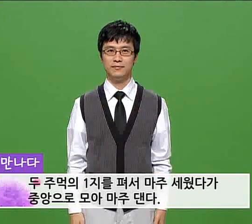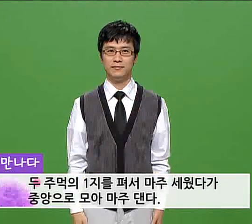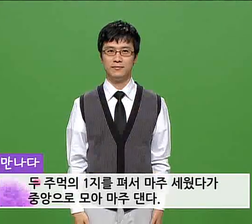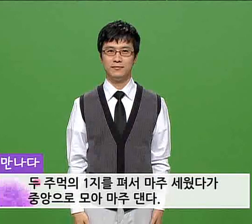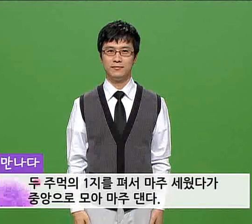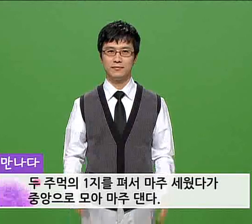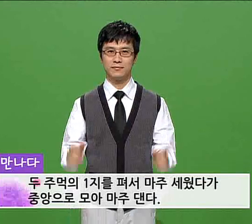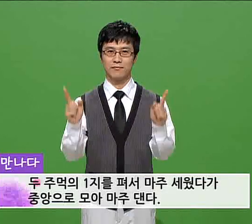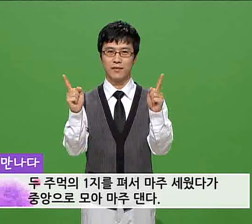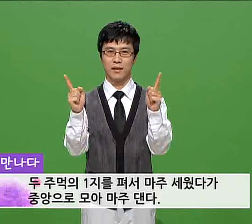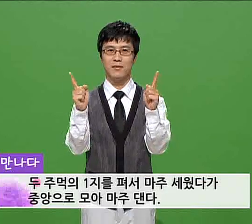만나다